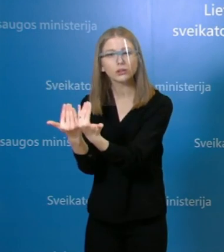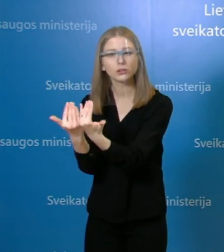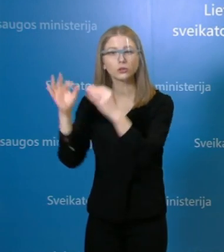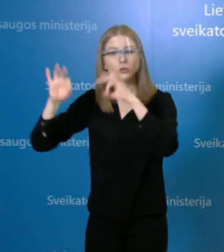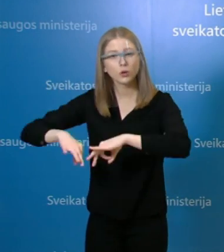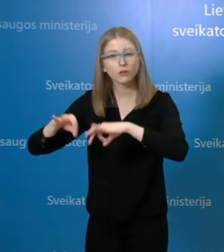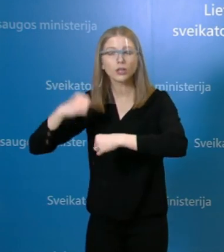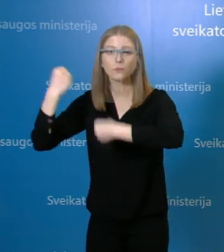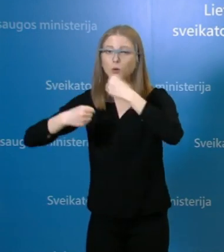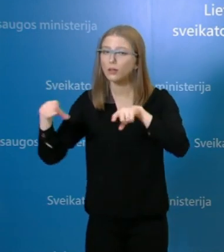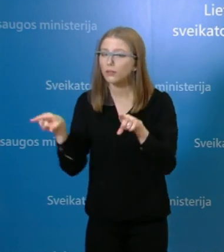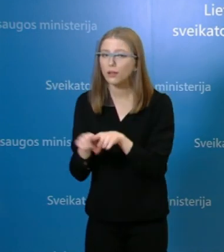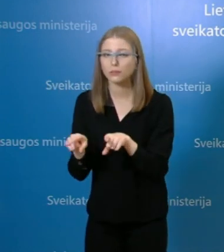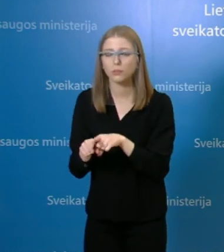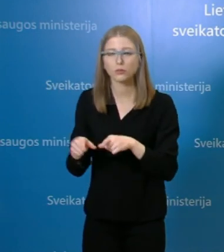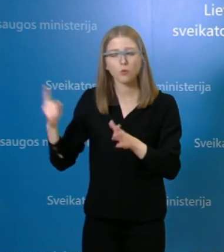reiso.